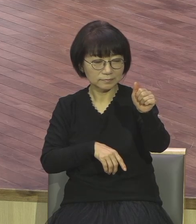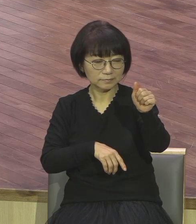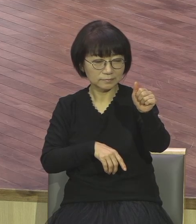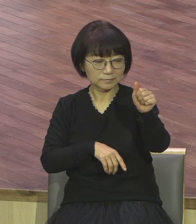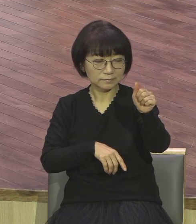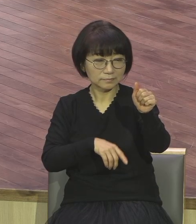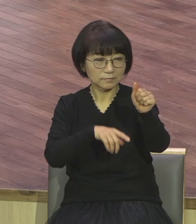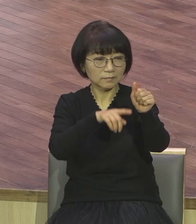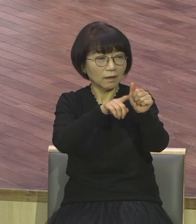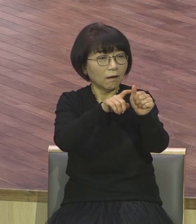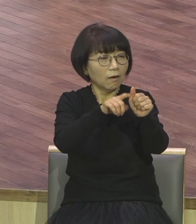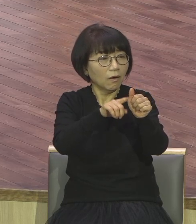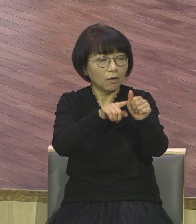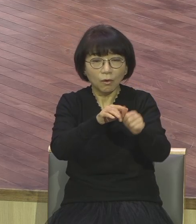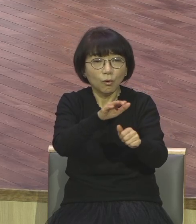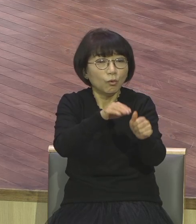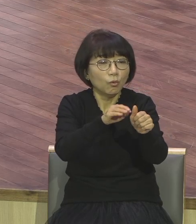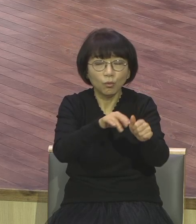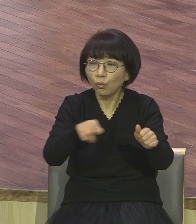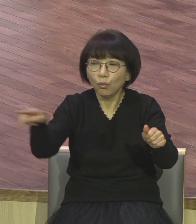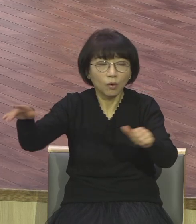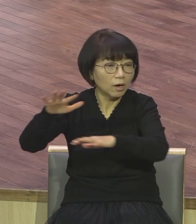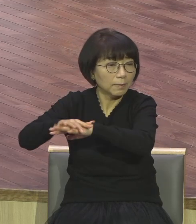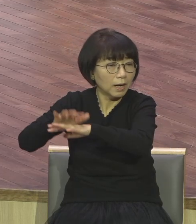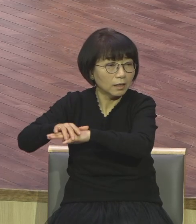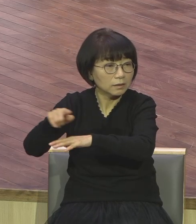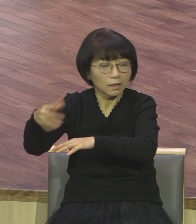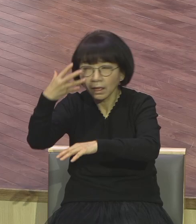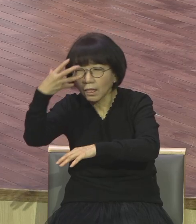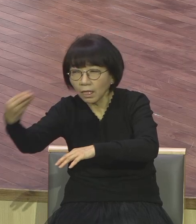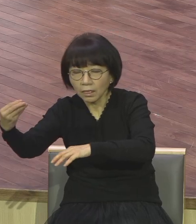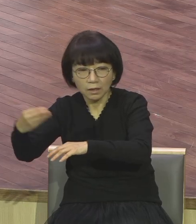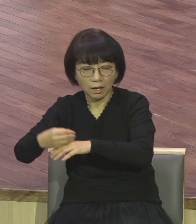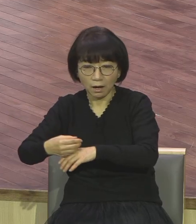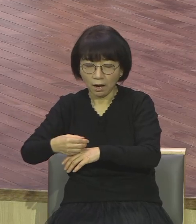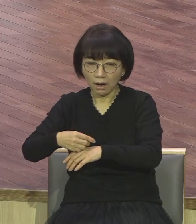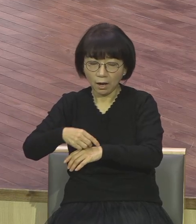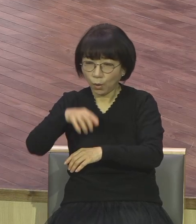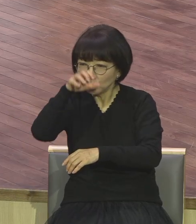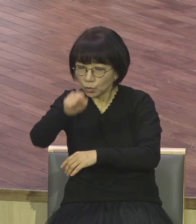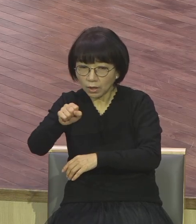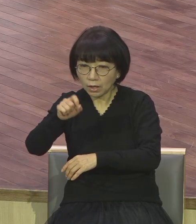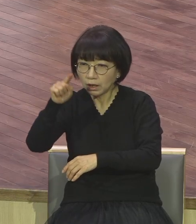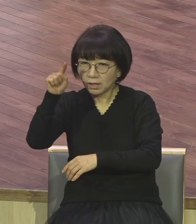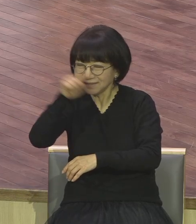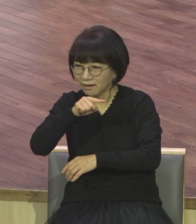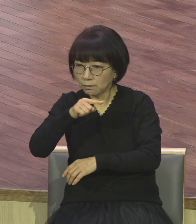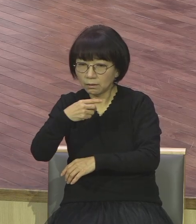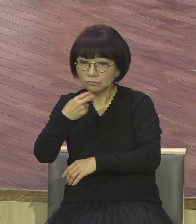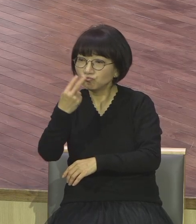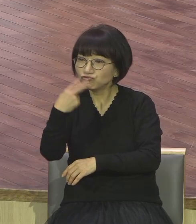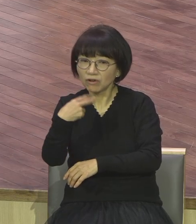나가보니까 주인이 밭에 나가보니까 알곡만 있는 것이 아니고 가라지도 같이 있습니다